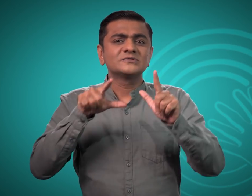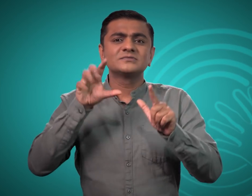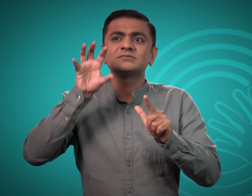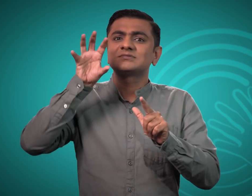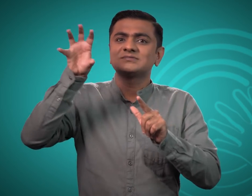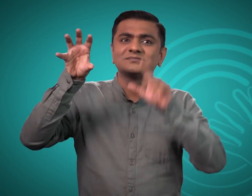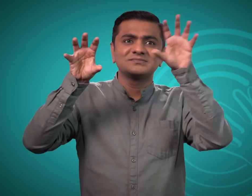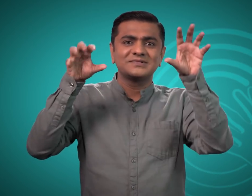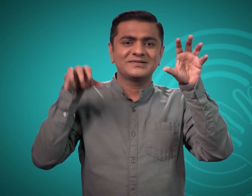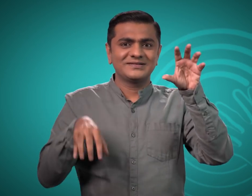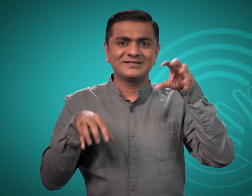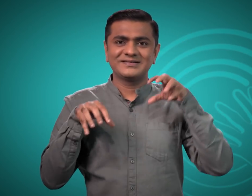भाशा है।